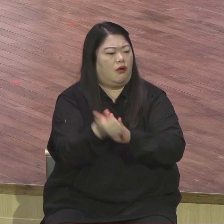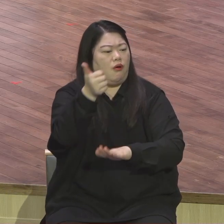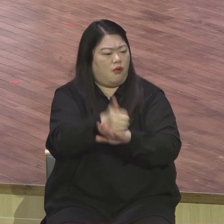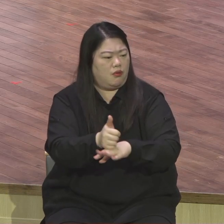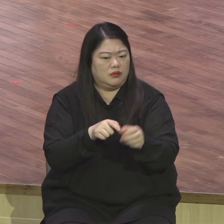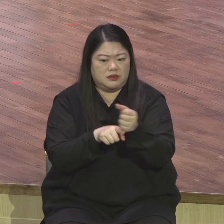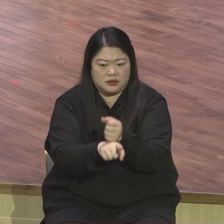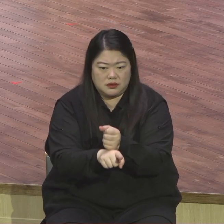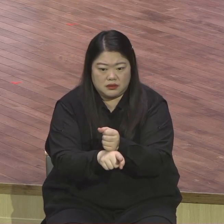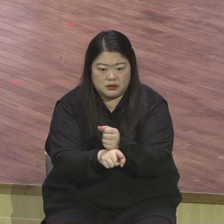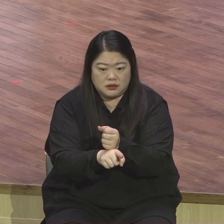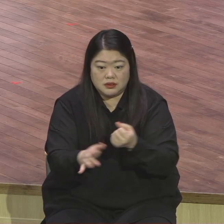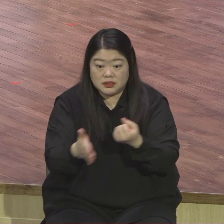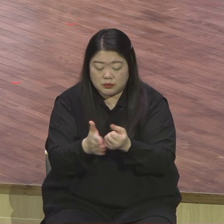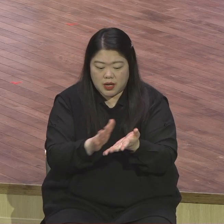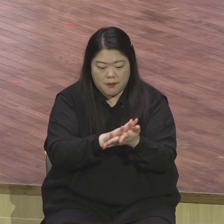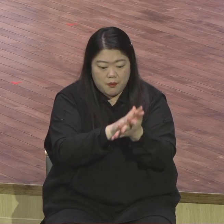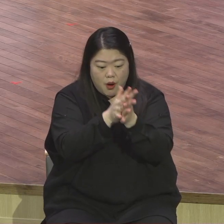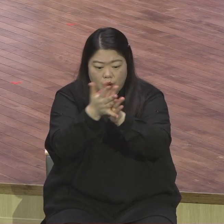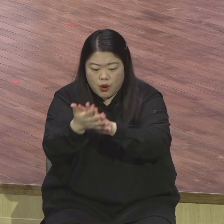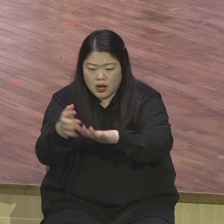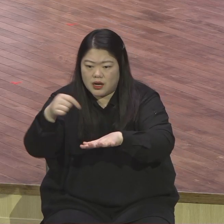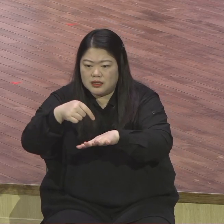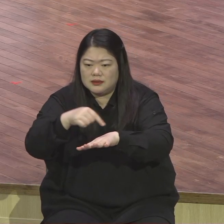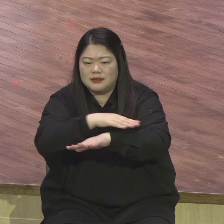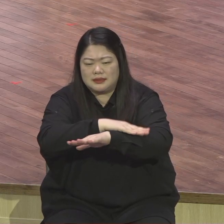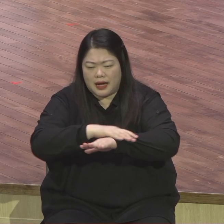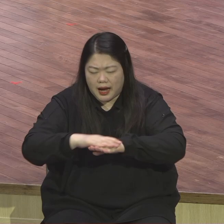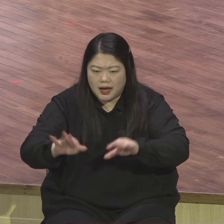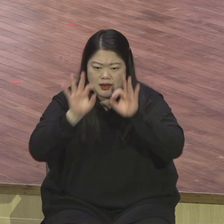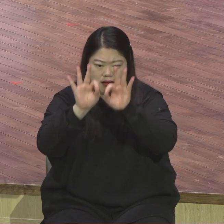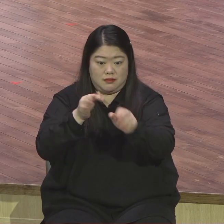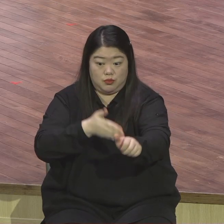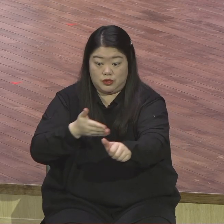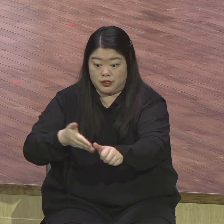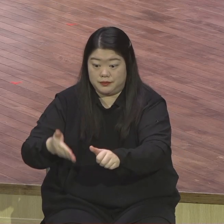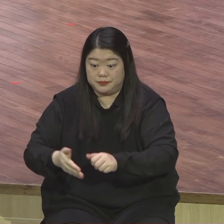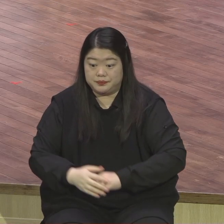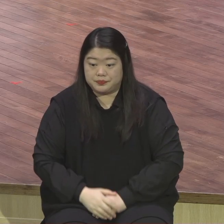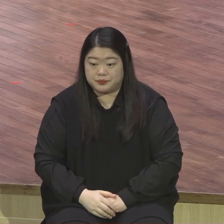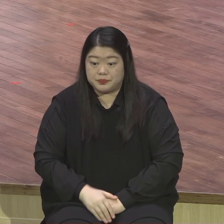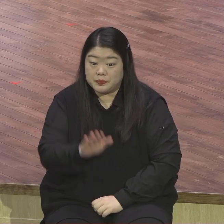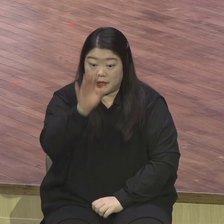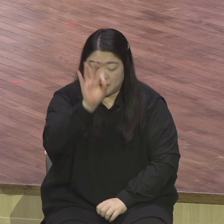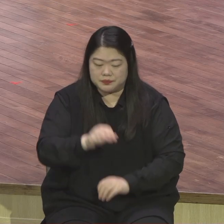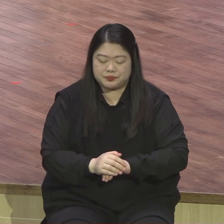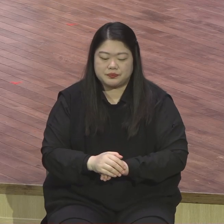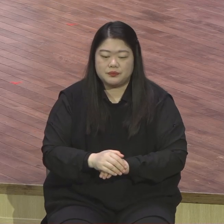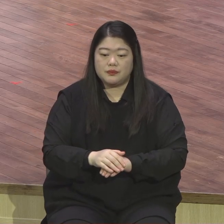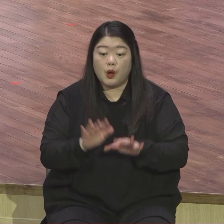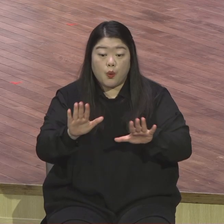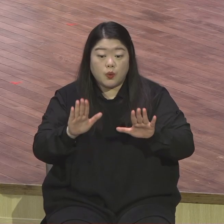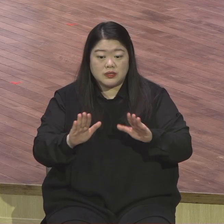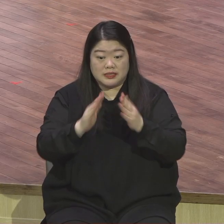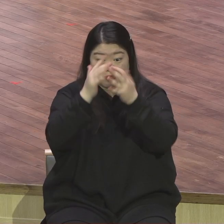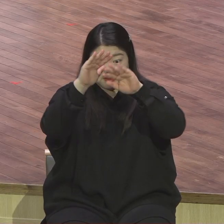깨달음을 주시는 말씀이에요 특별히 우리가 다 잘 아는 변화산 사건으로 이 본문은 유명한